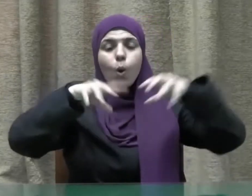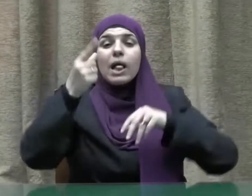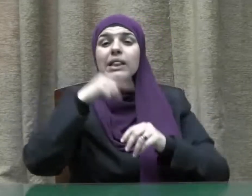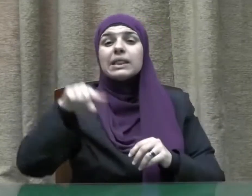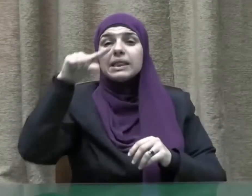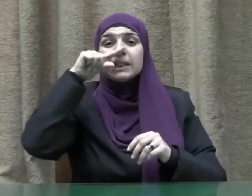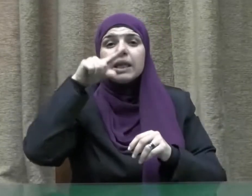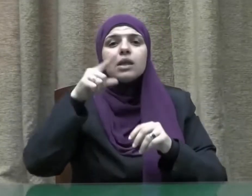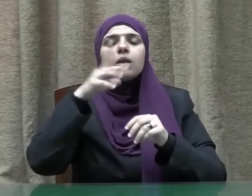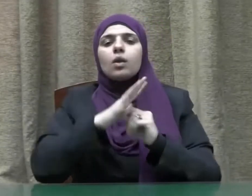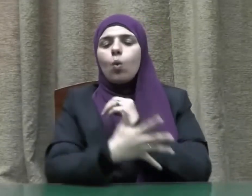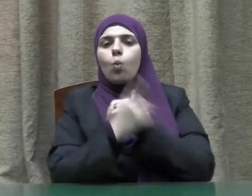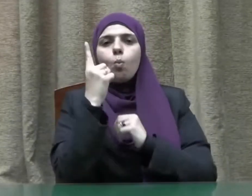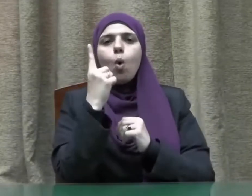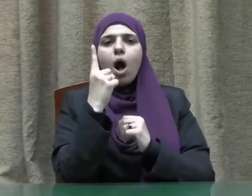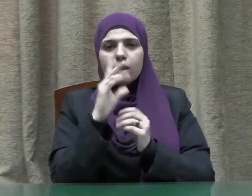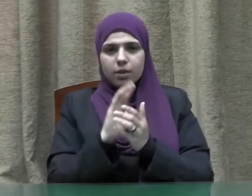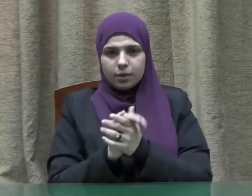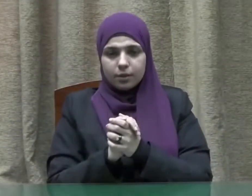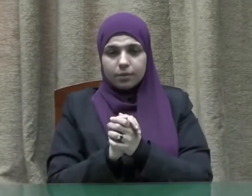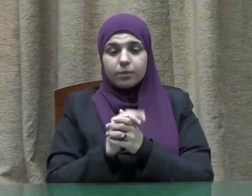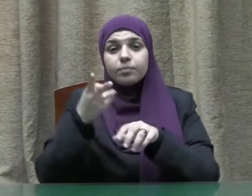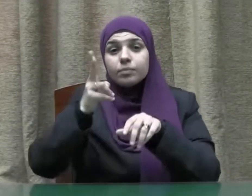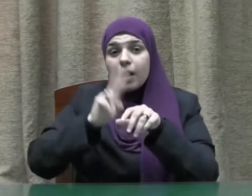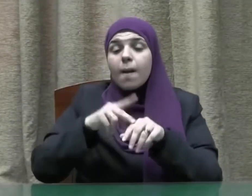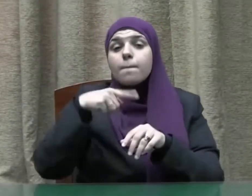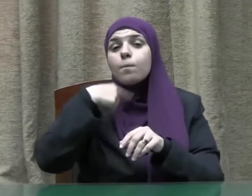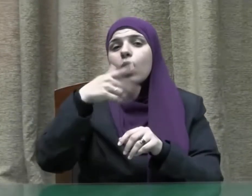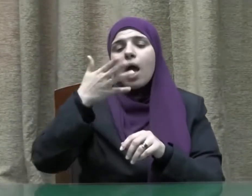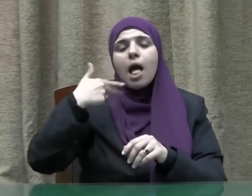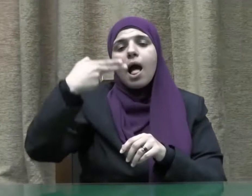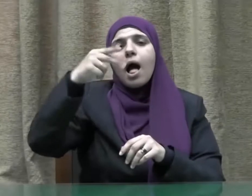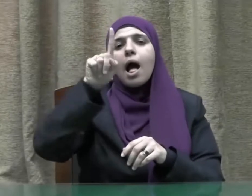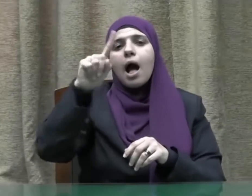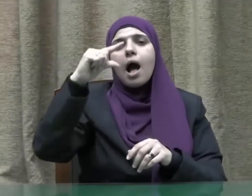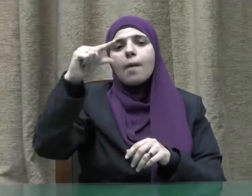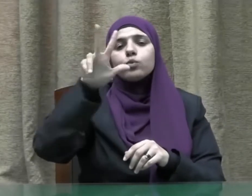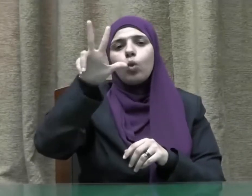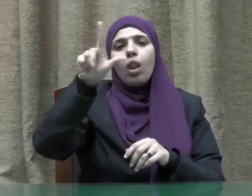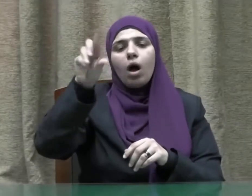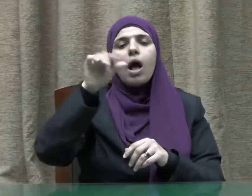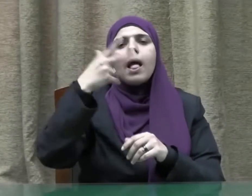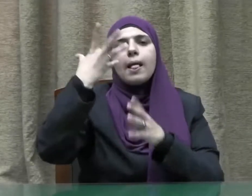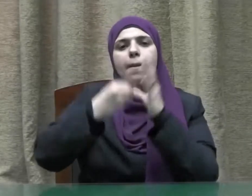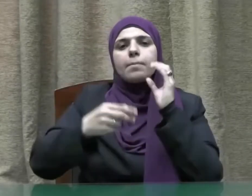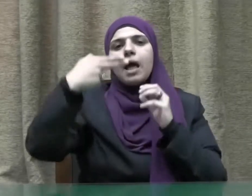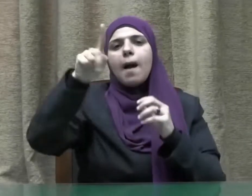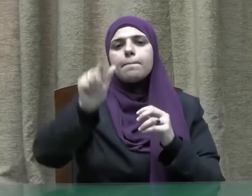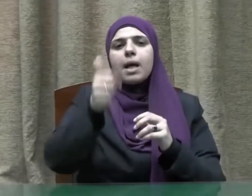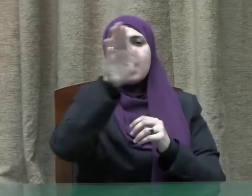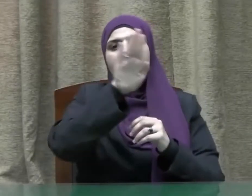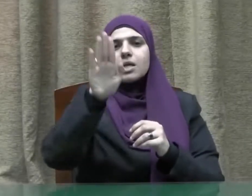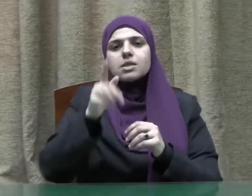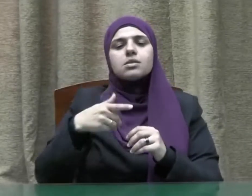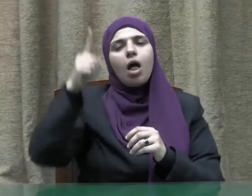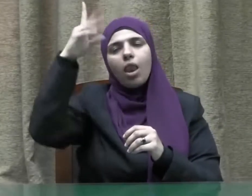ودينهم واحد وكان سيدنا عبد الله بن عباس رضي الله